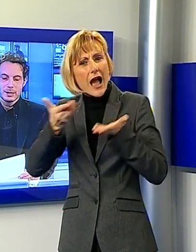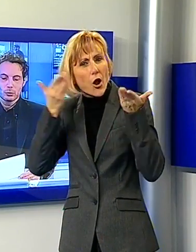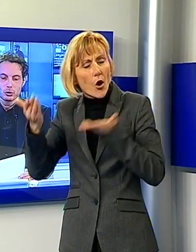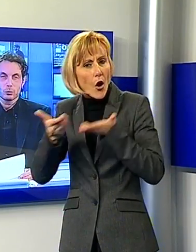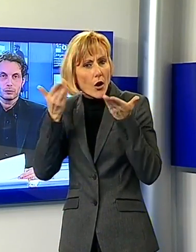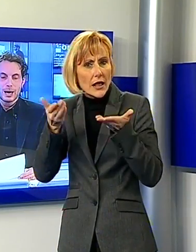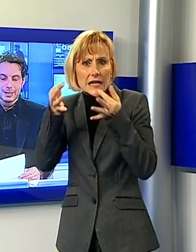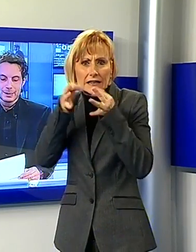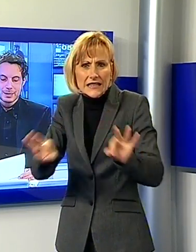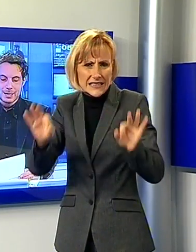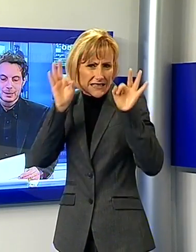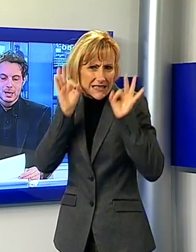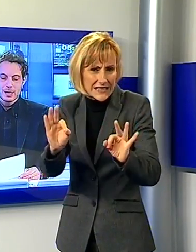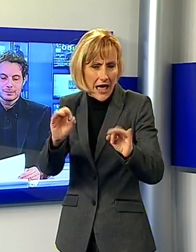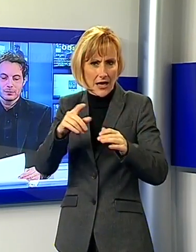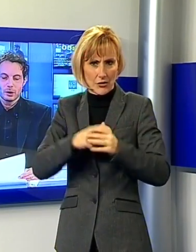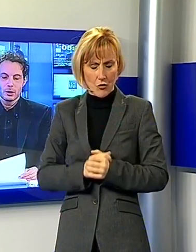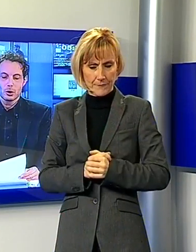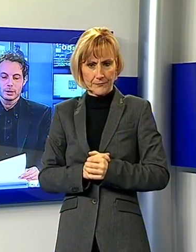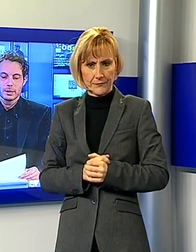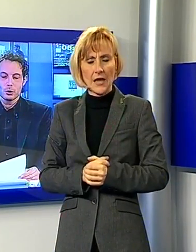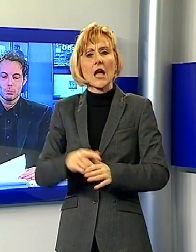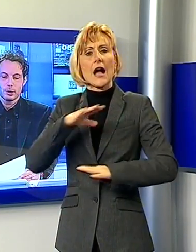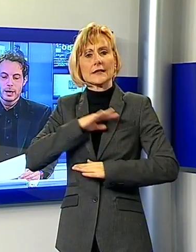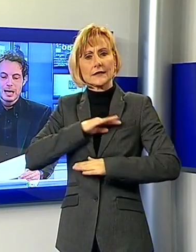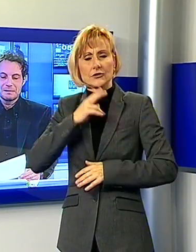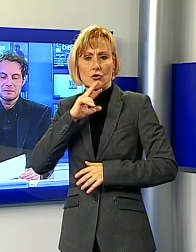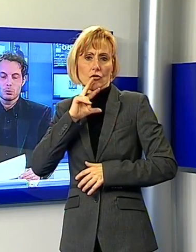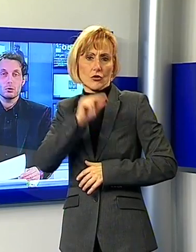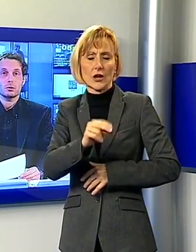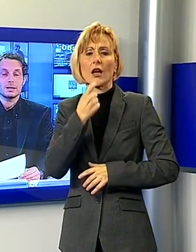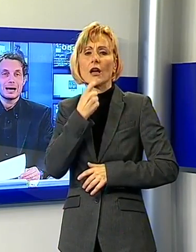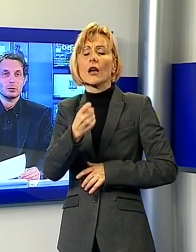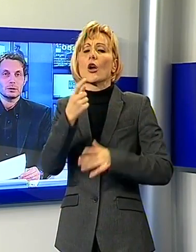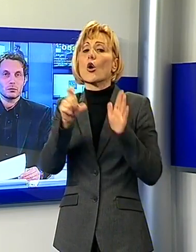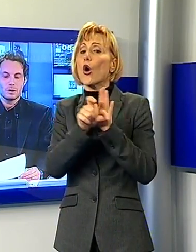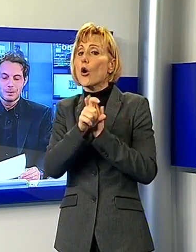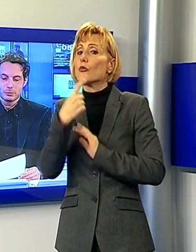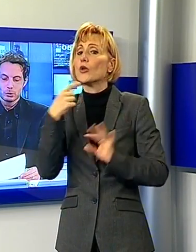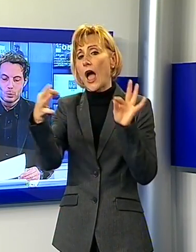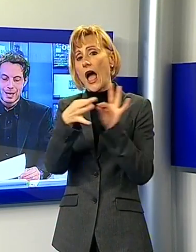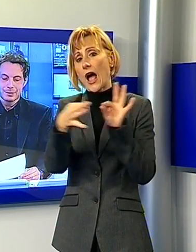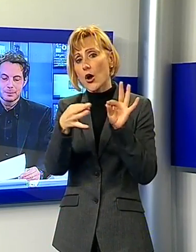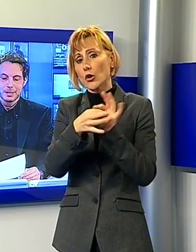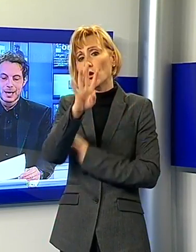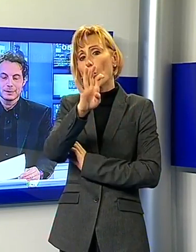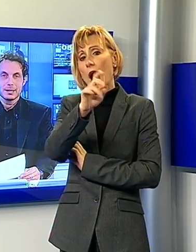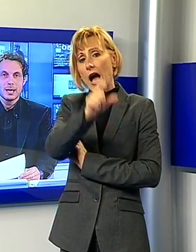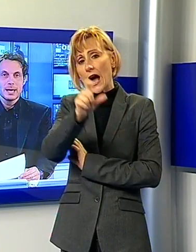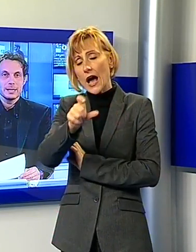Croce Rossa alle Tagliate. L'assessore ricorda che il Comune aveva concordato il trasferimento di 40 migranti in